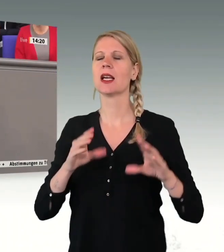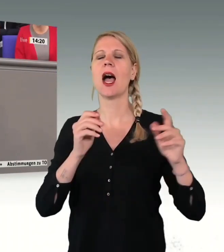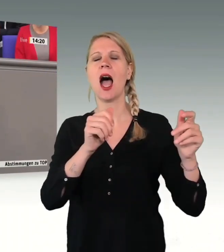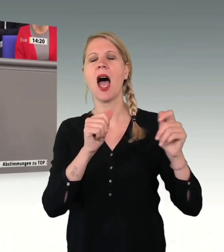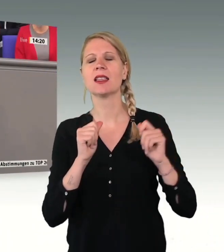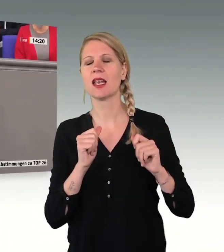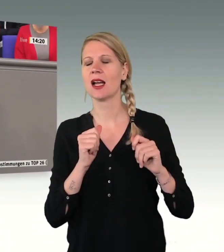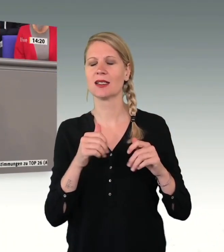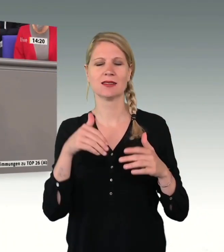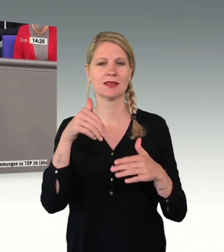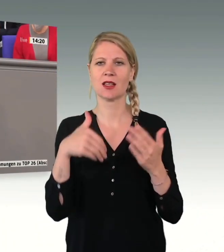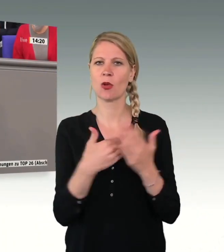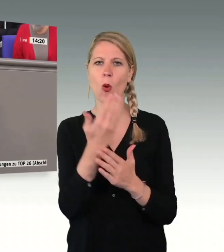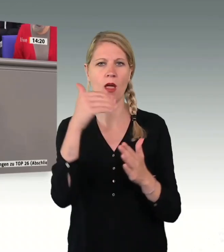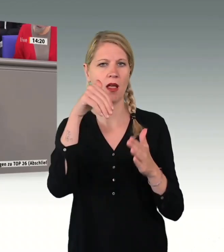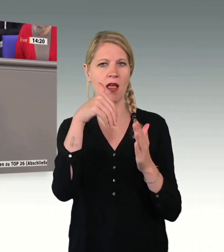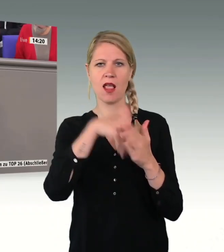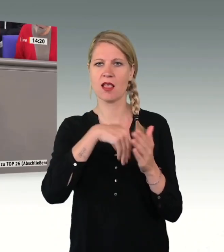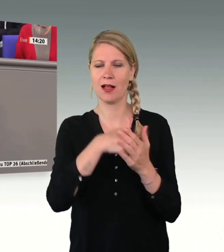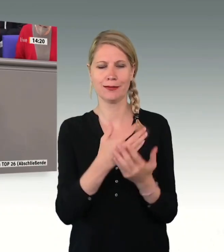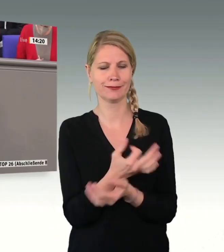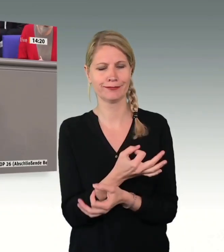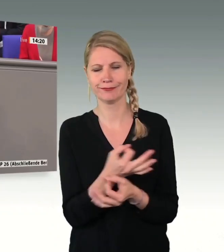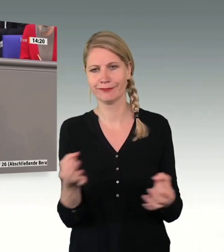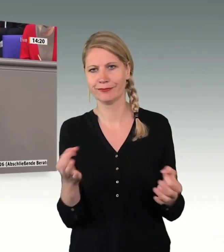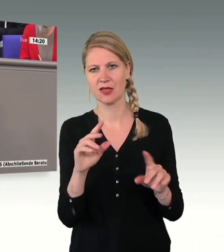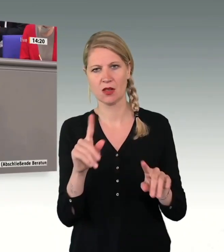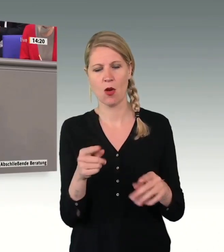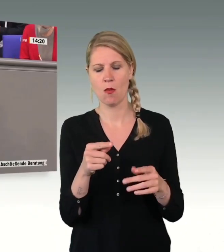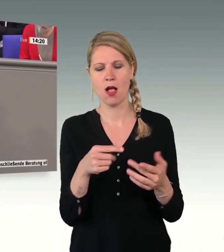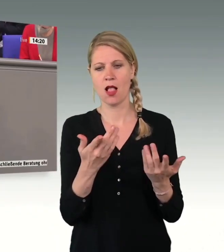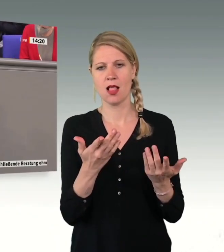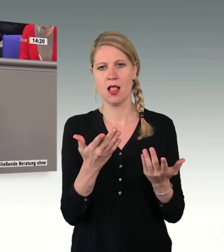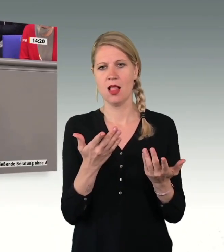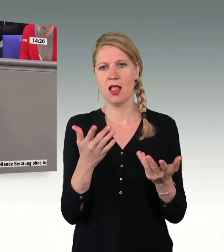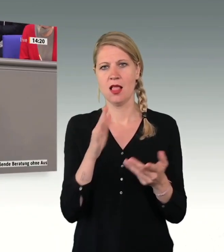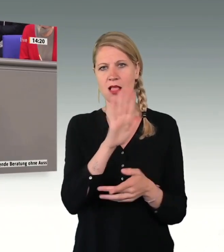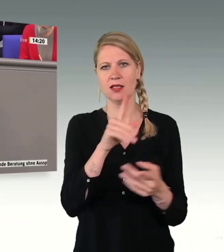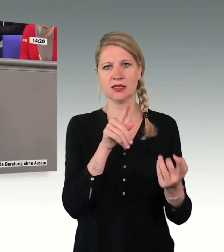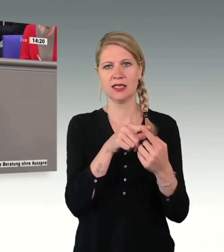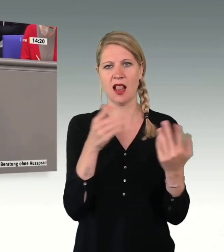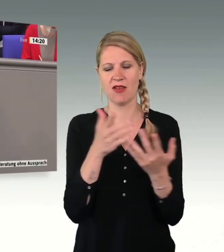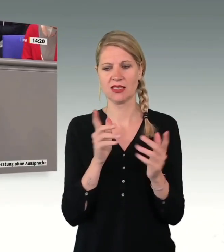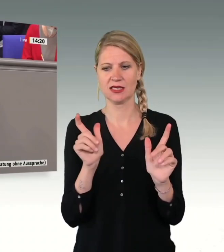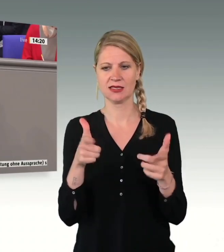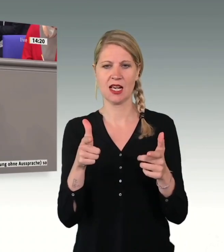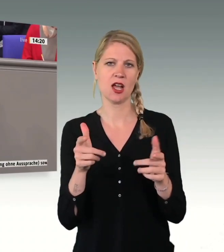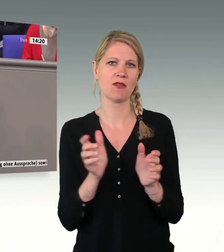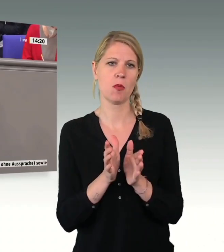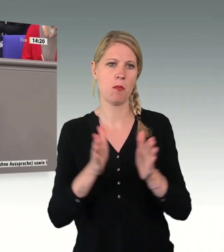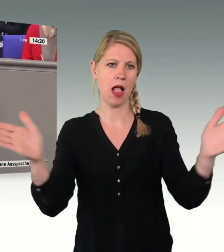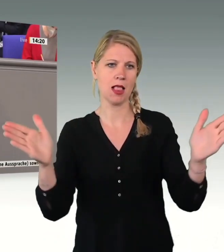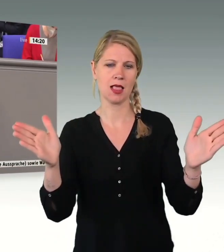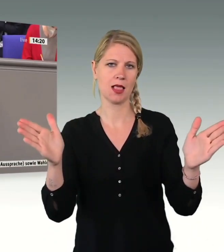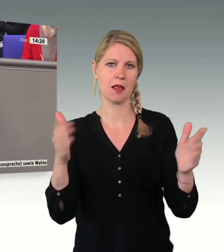nichts Neues her, und er zeigt einmal mehr, um was es Ihnen geht, um die Spaltung unserer Gesellschaft und um nichts anderes. Sie haben gerade